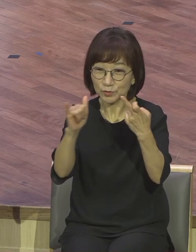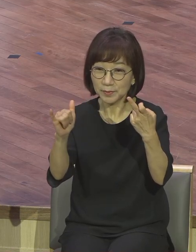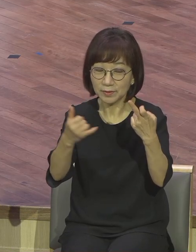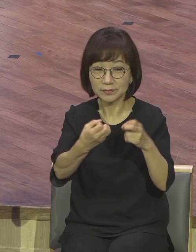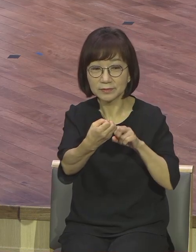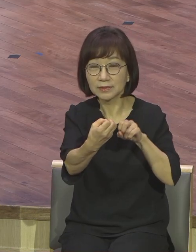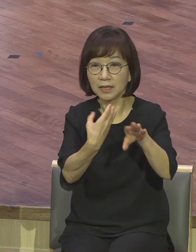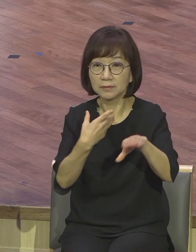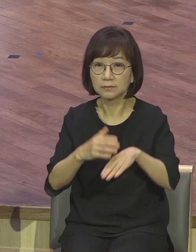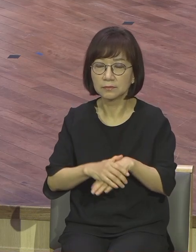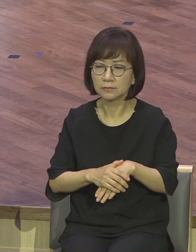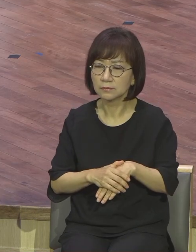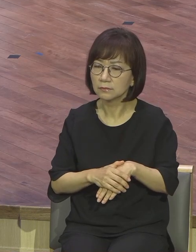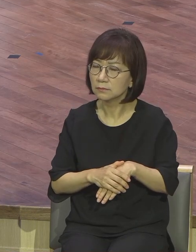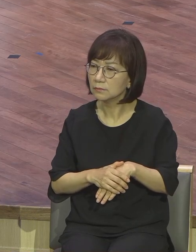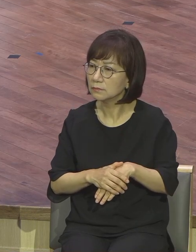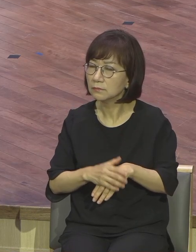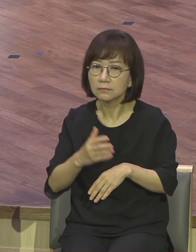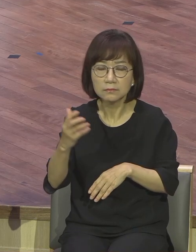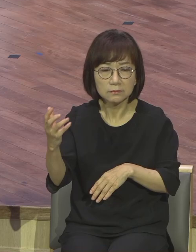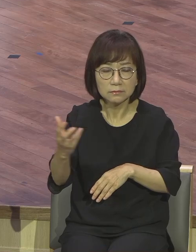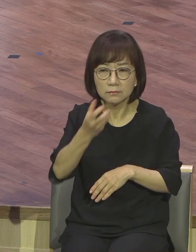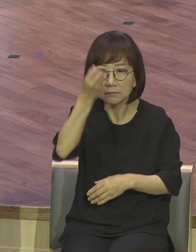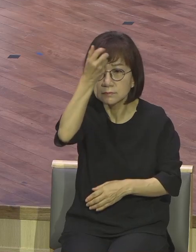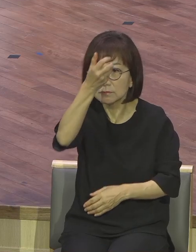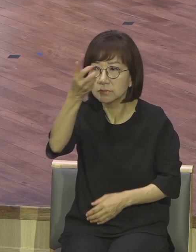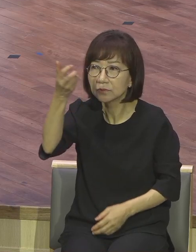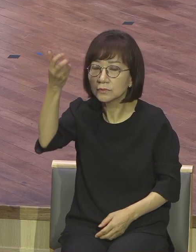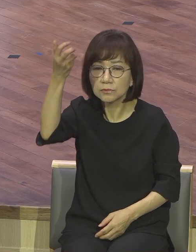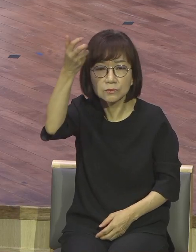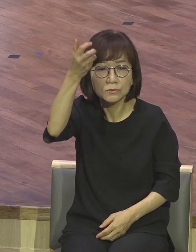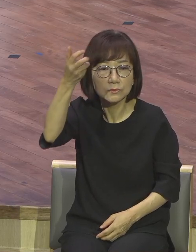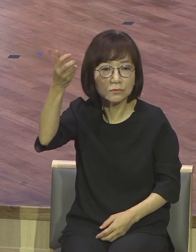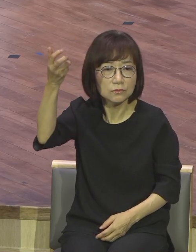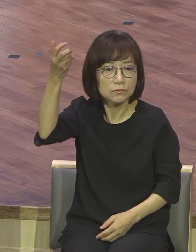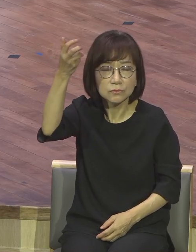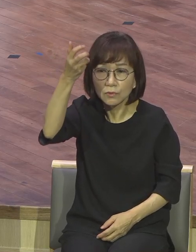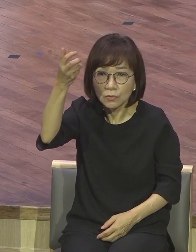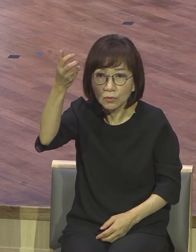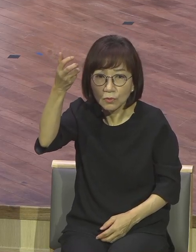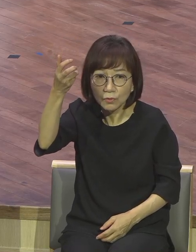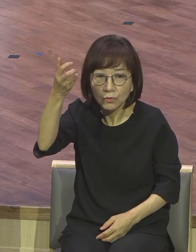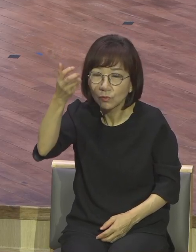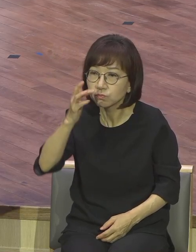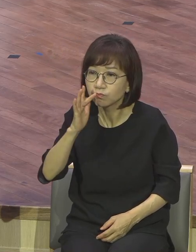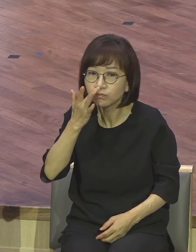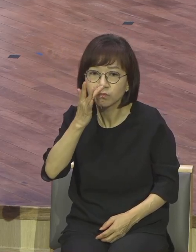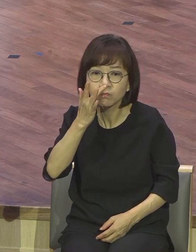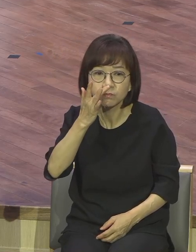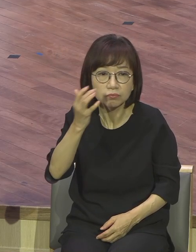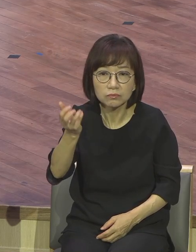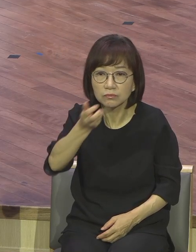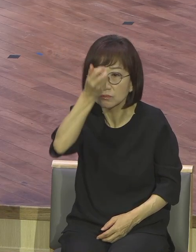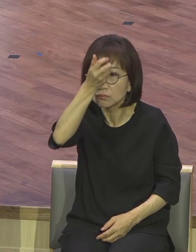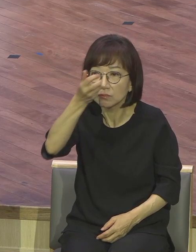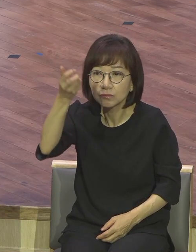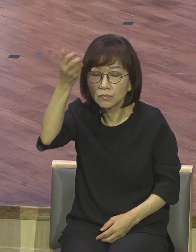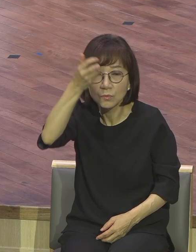이 성령을 받은 것은 고사하고 성령이 있다는 말도 들은 적이 없다.